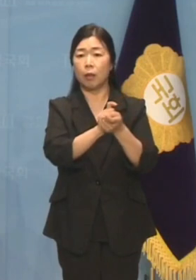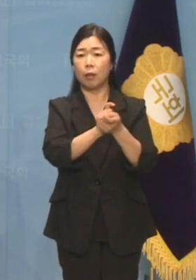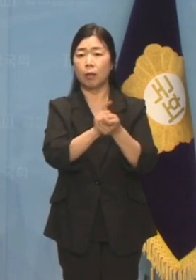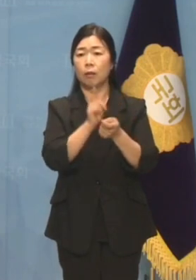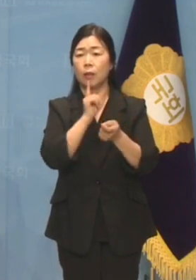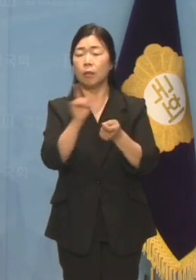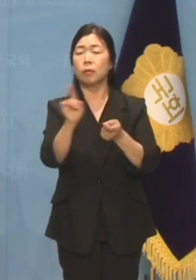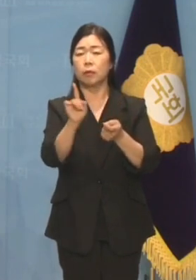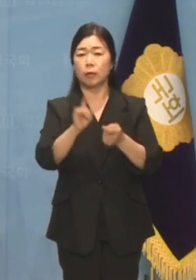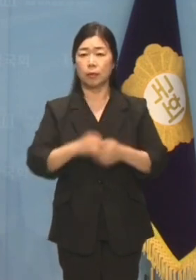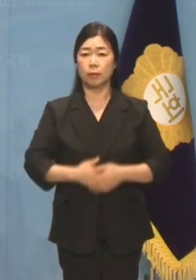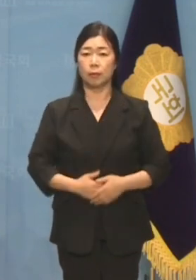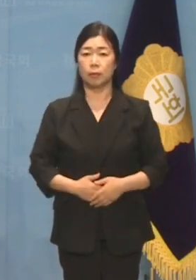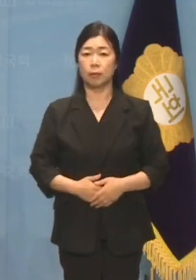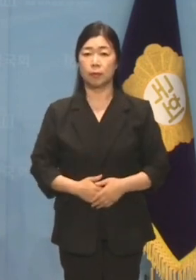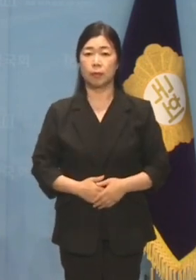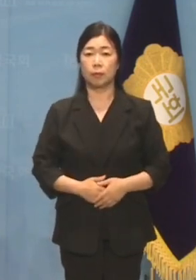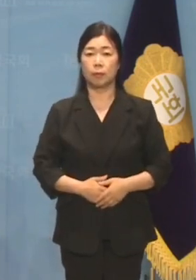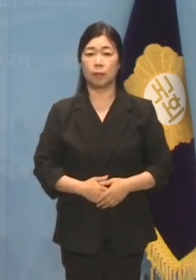정도가 있는 법입니다.